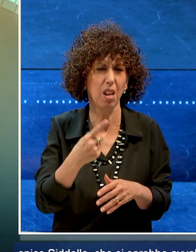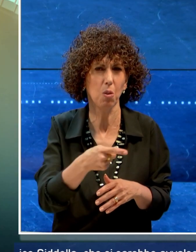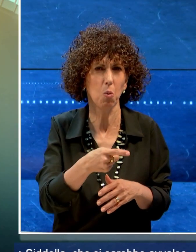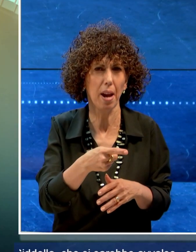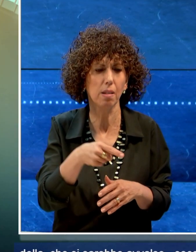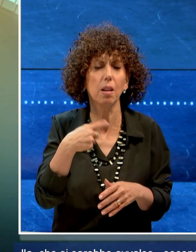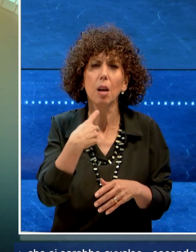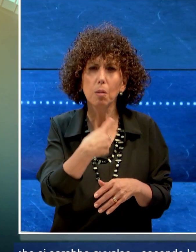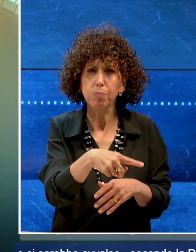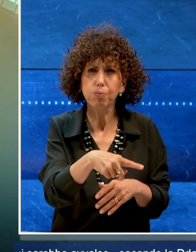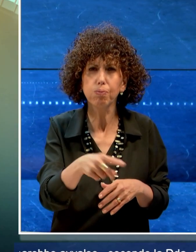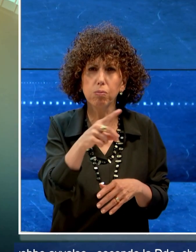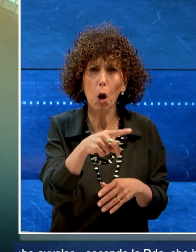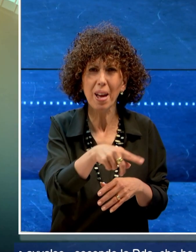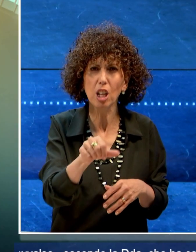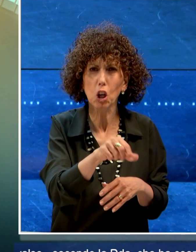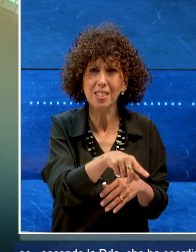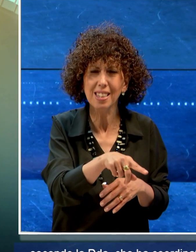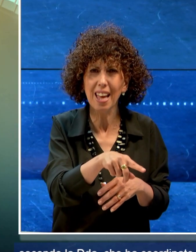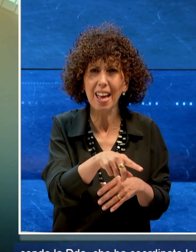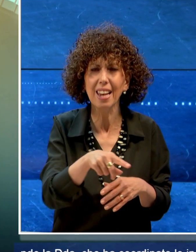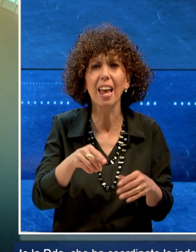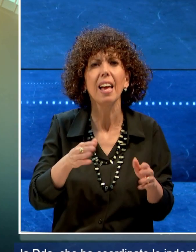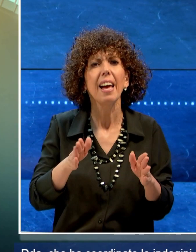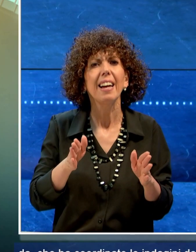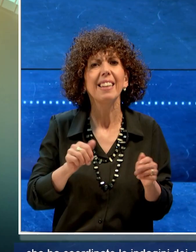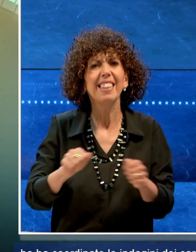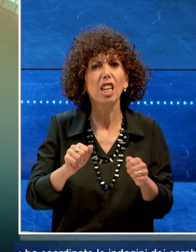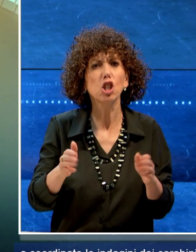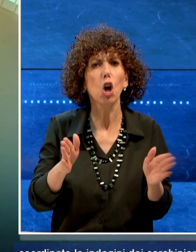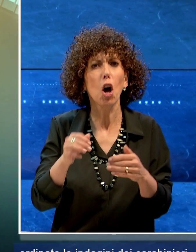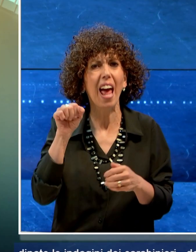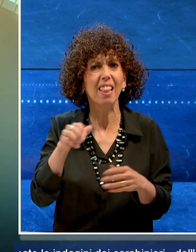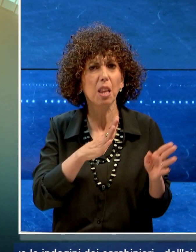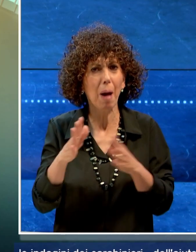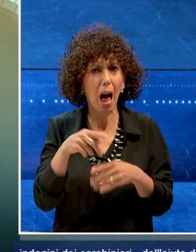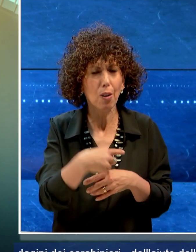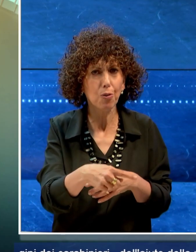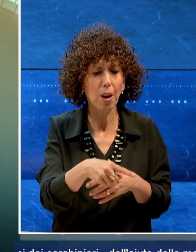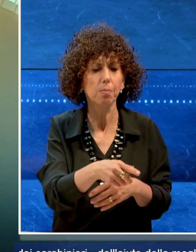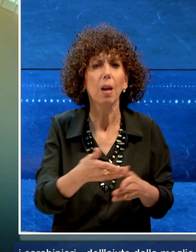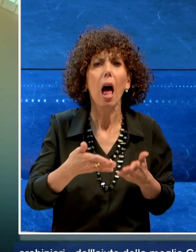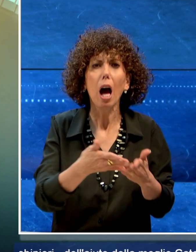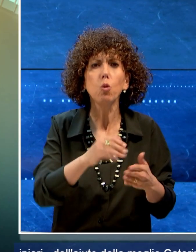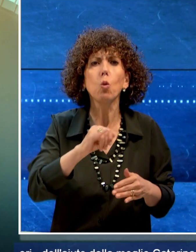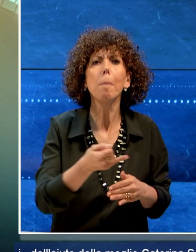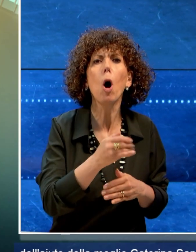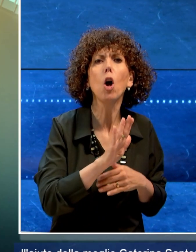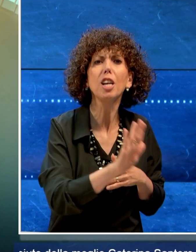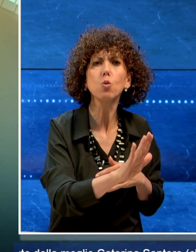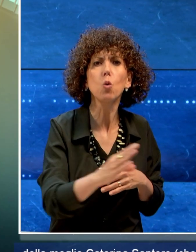direzione distrettuale antimafia che ha coordinato le indagini dei carabinieri dell'aiuto della moglie